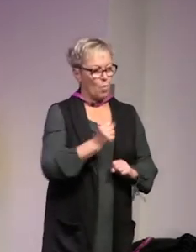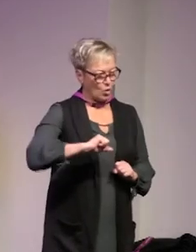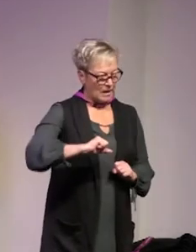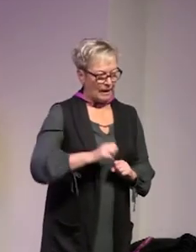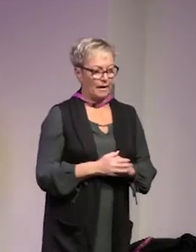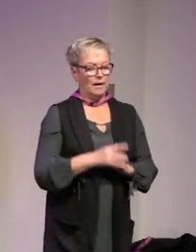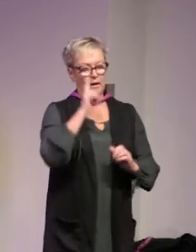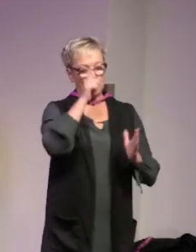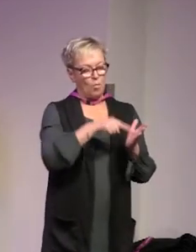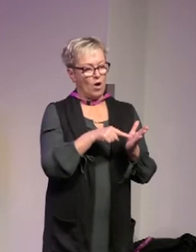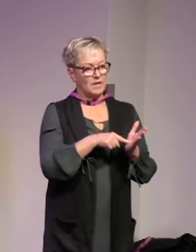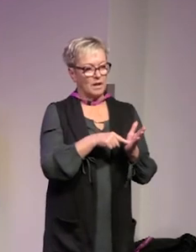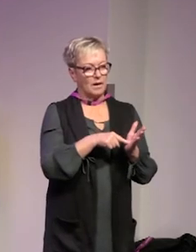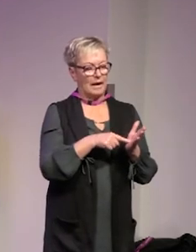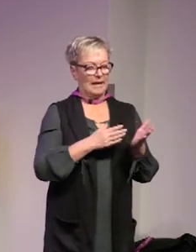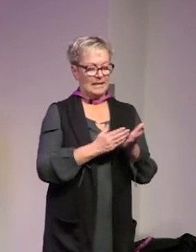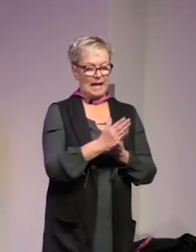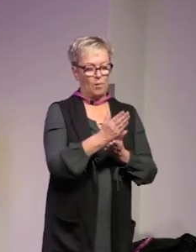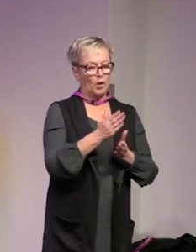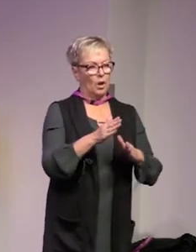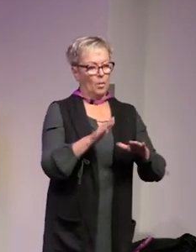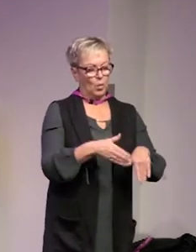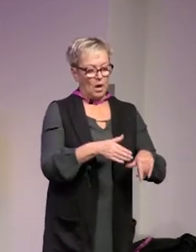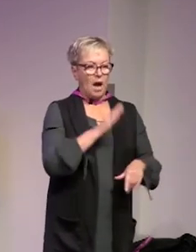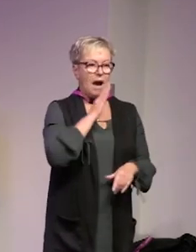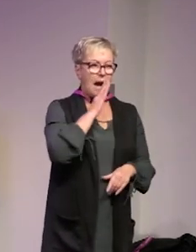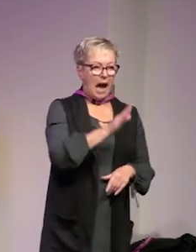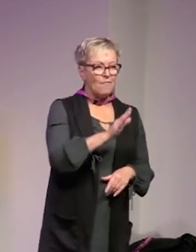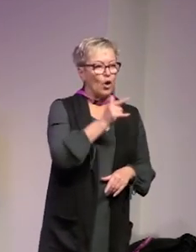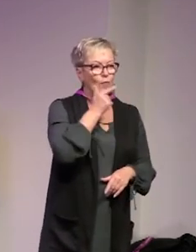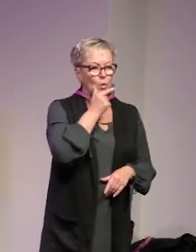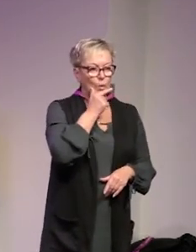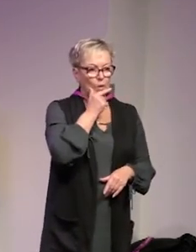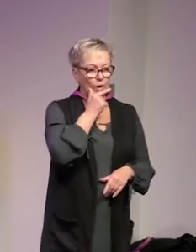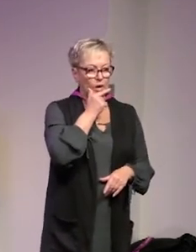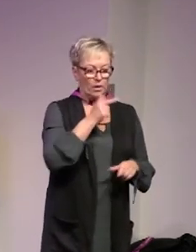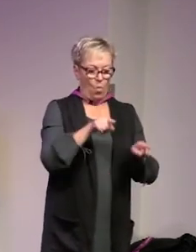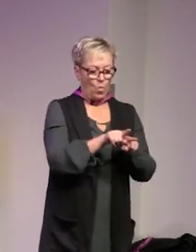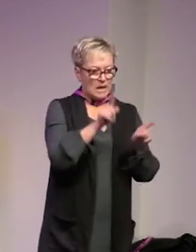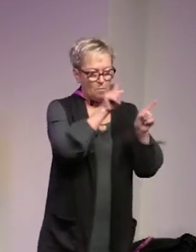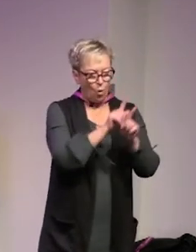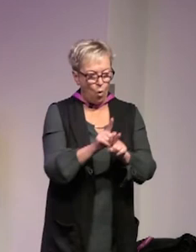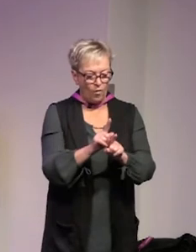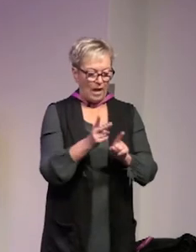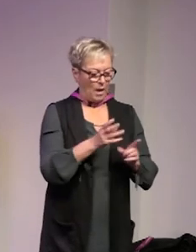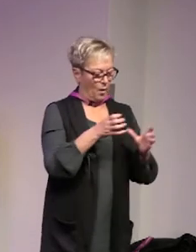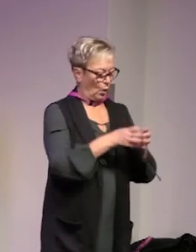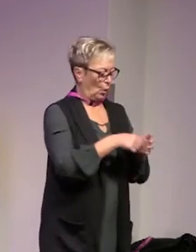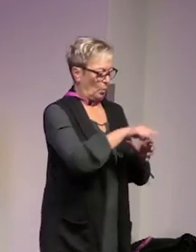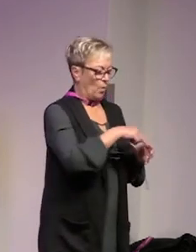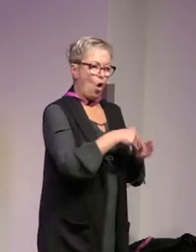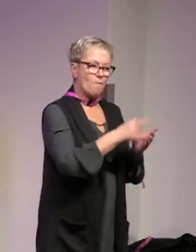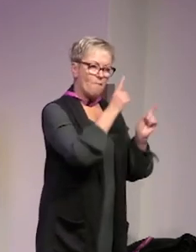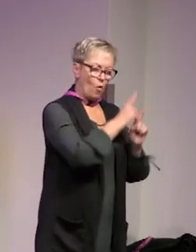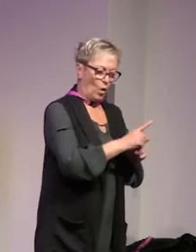våldsbrottslighet som avser genom att producera allvarlig fruktan i befolkningen eller en